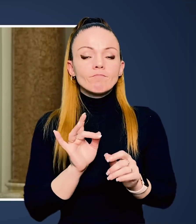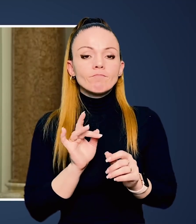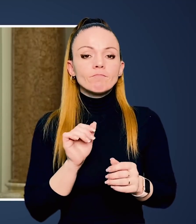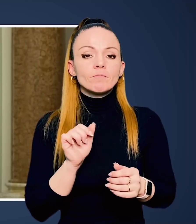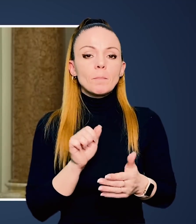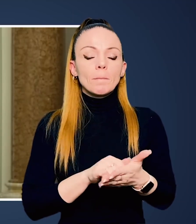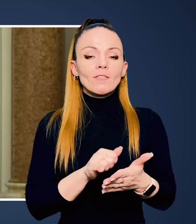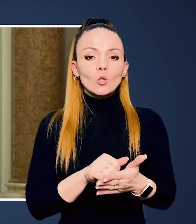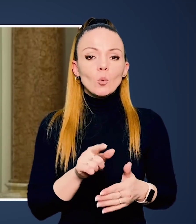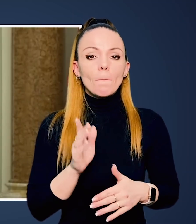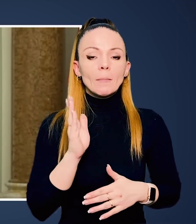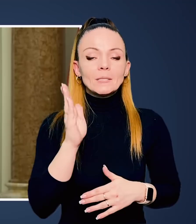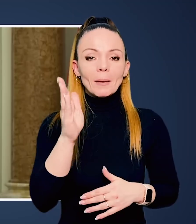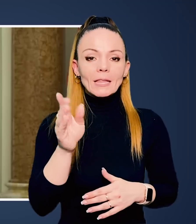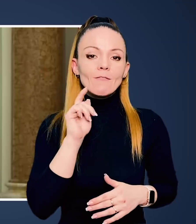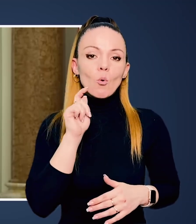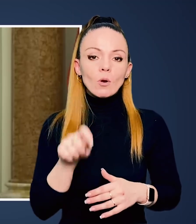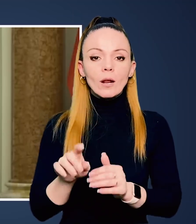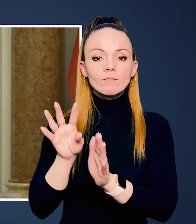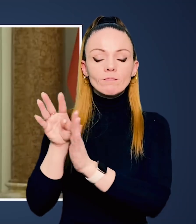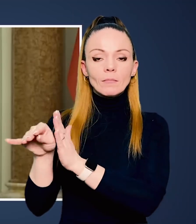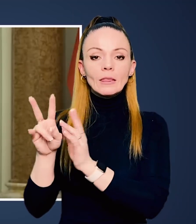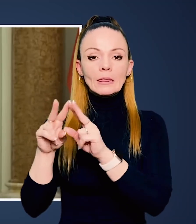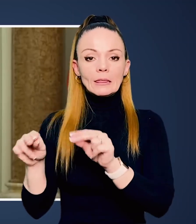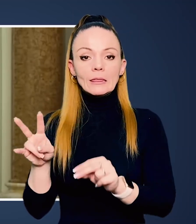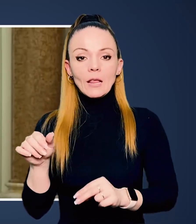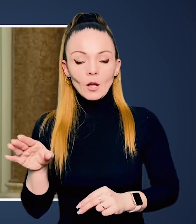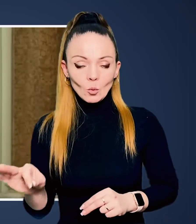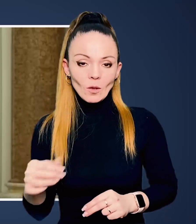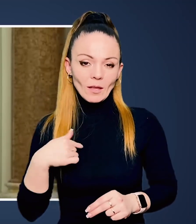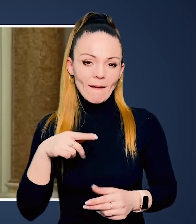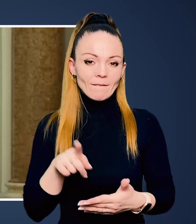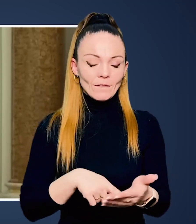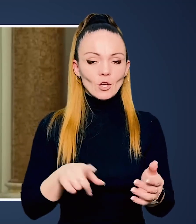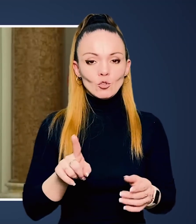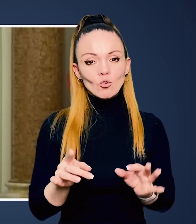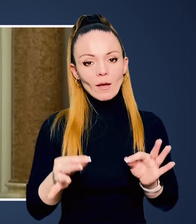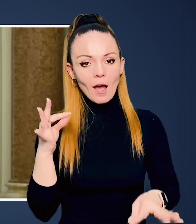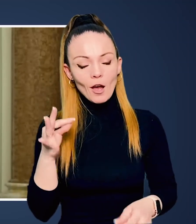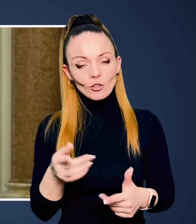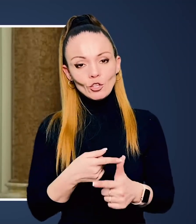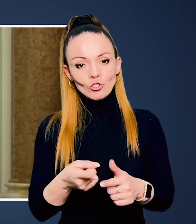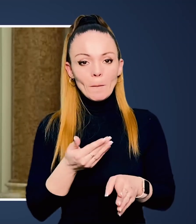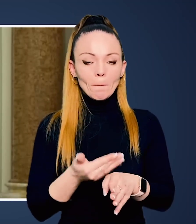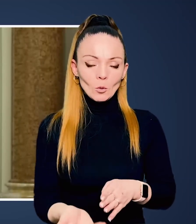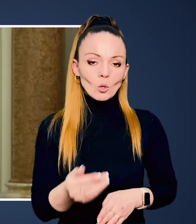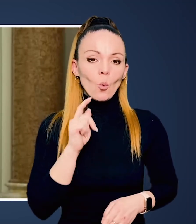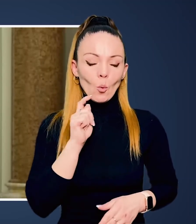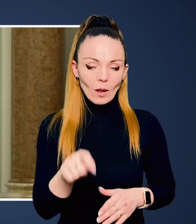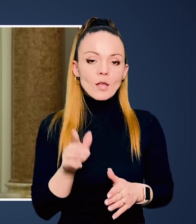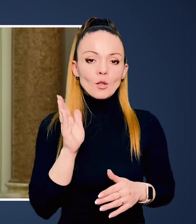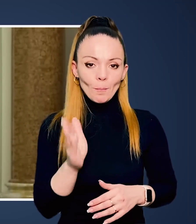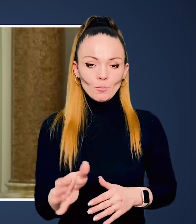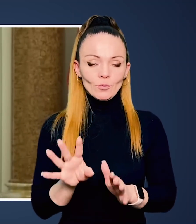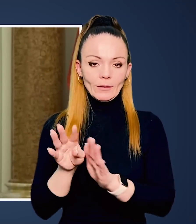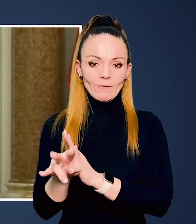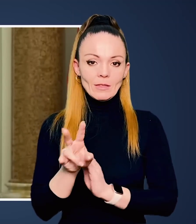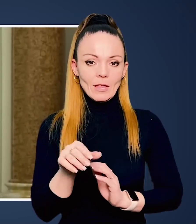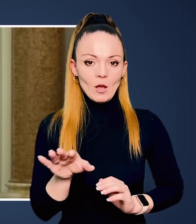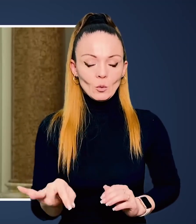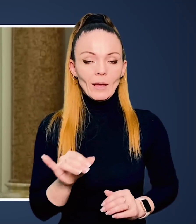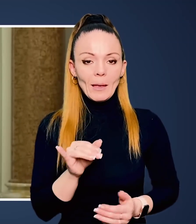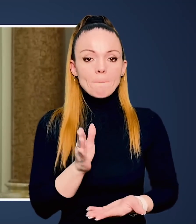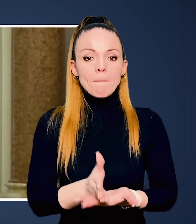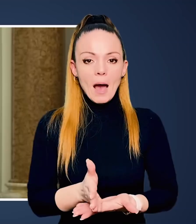деякі партнери з приводу перспектив України у вступі до НАТО, я вірю, що рано чи пізно